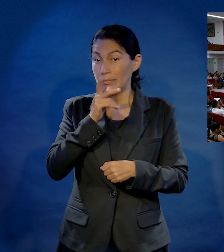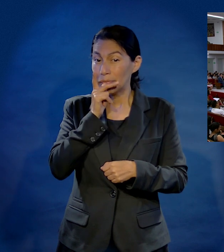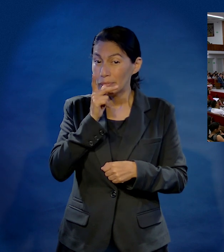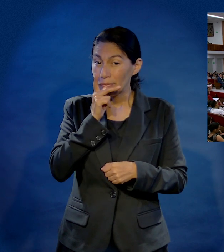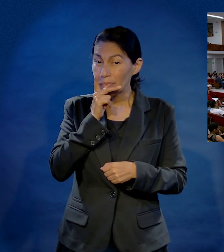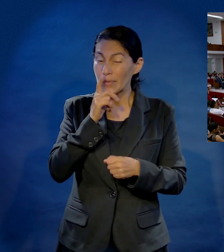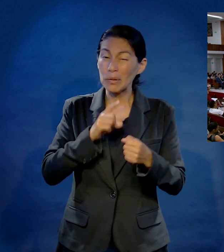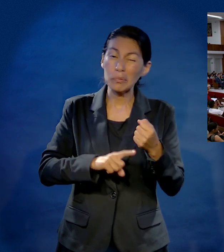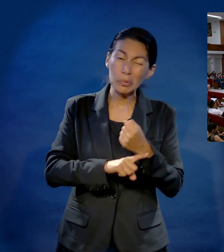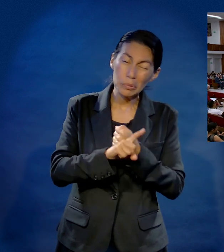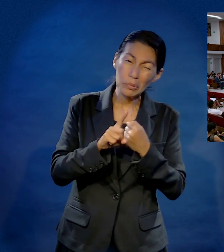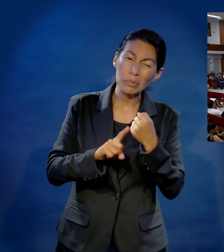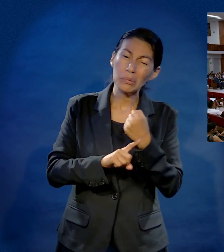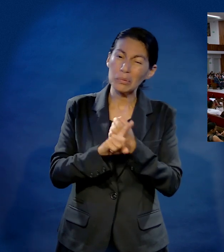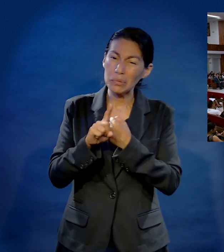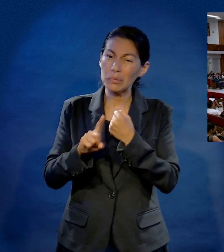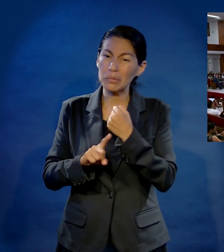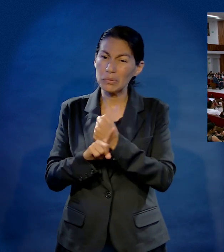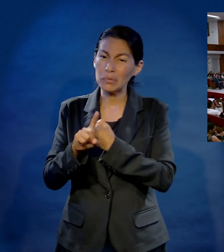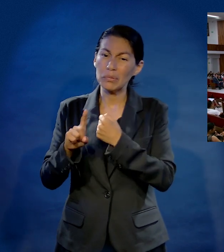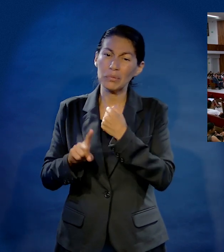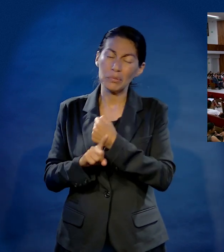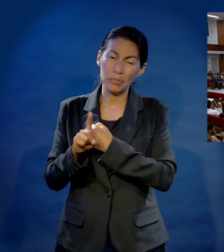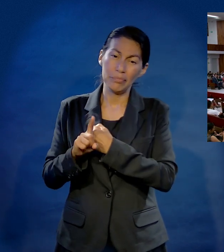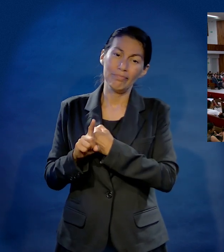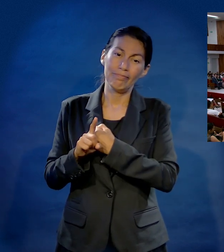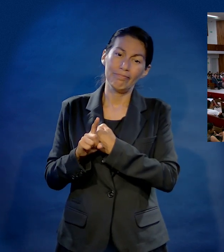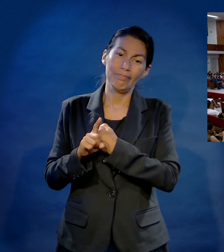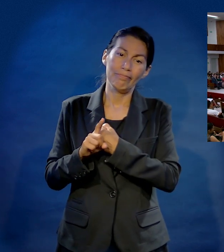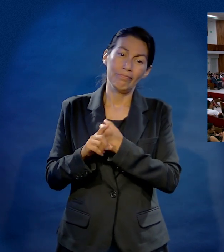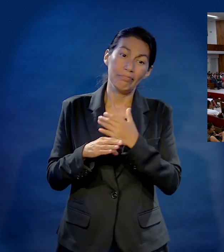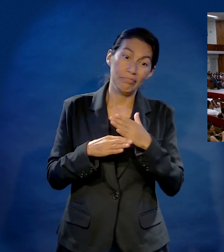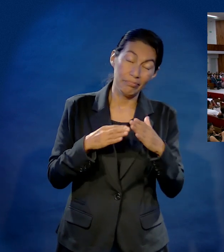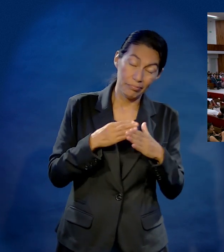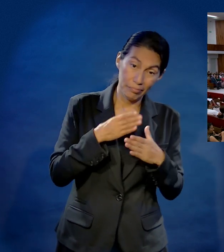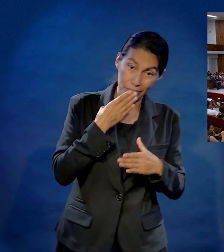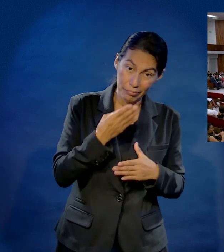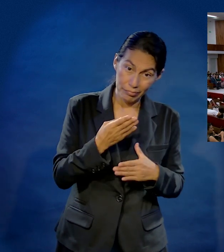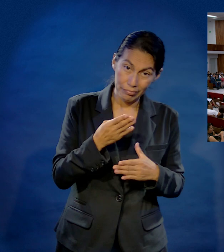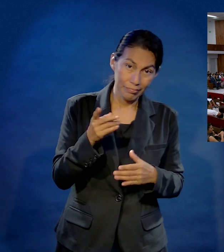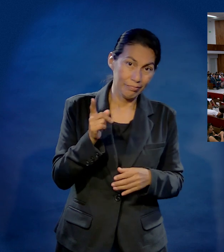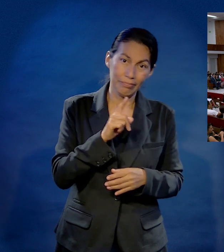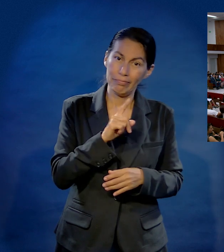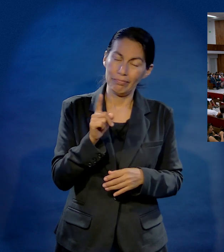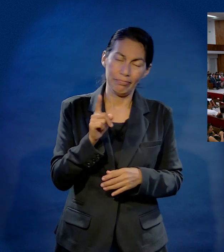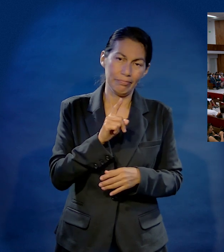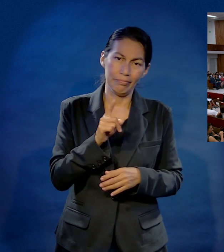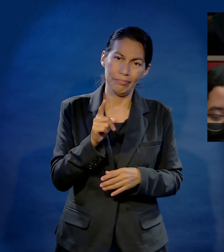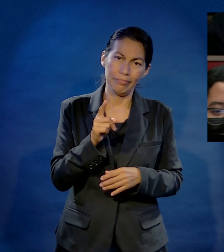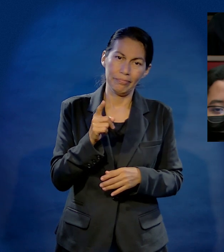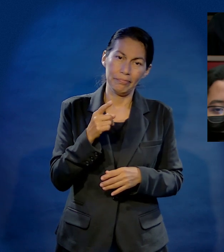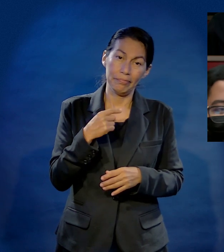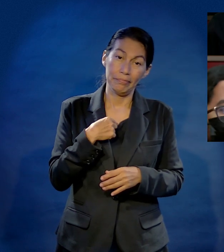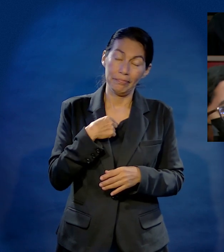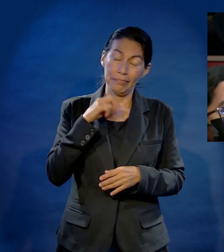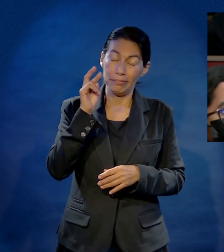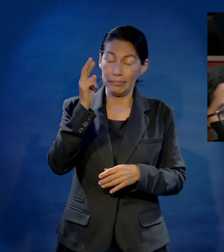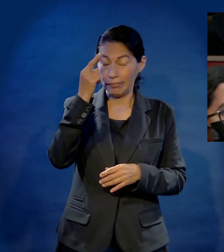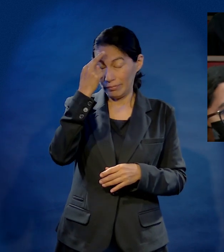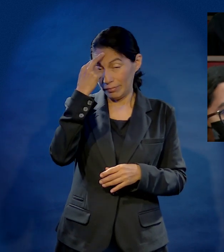mi papá comenzó con algunos problemas de este tipo y las cosas no iban bien. Yo recuerdo